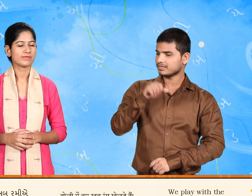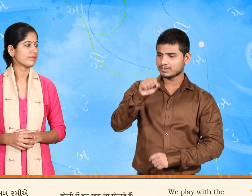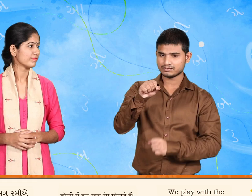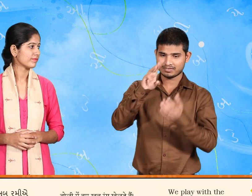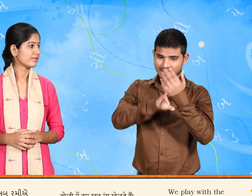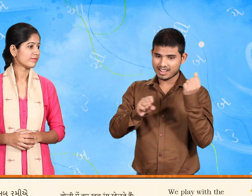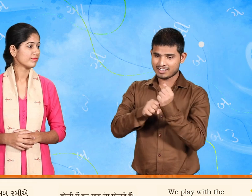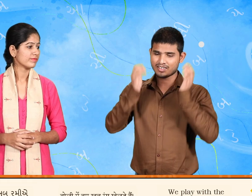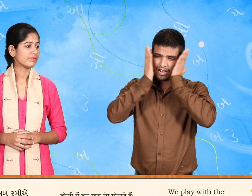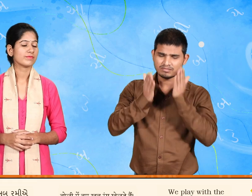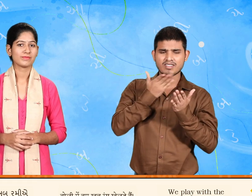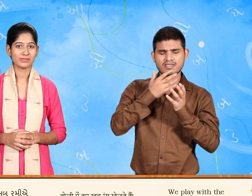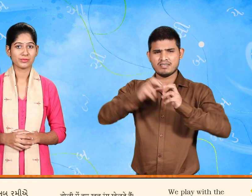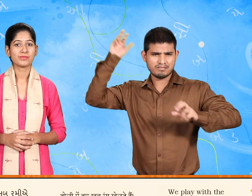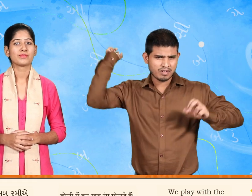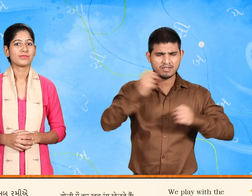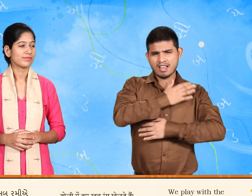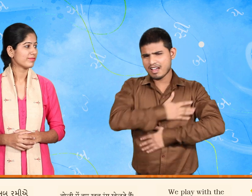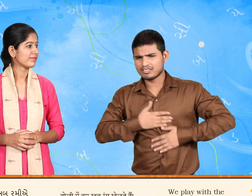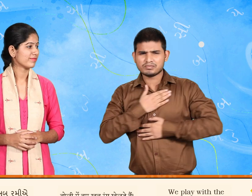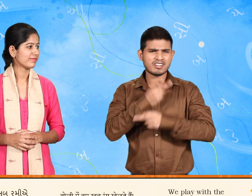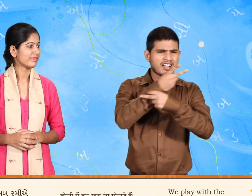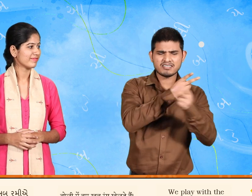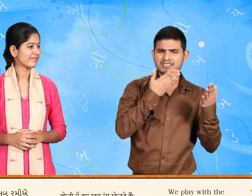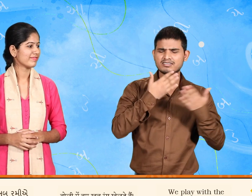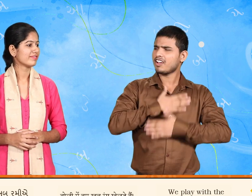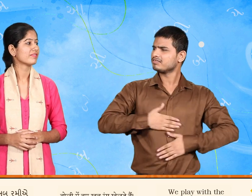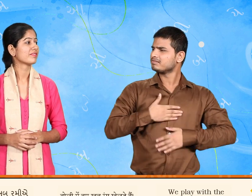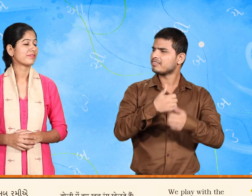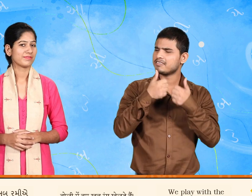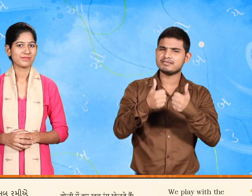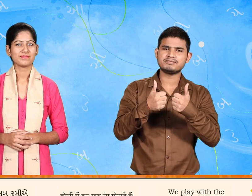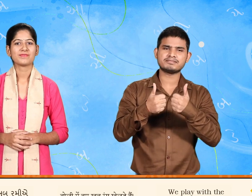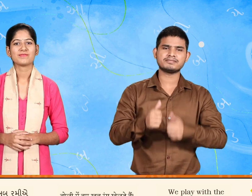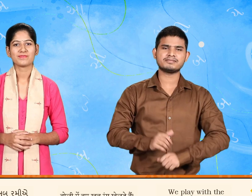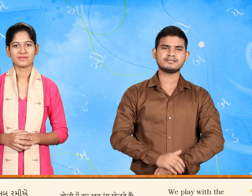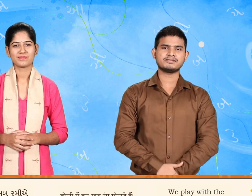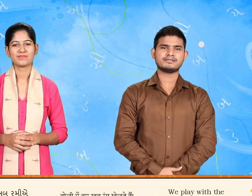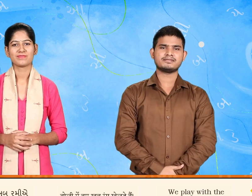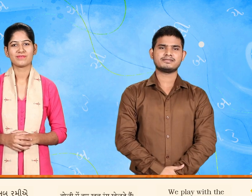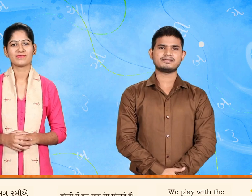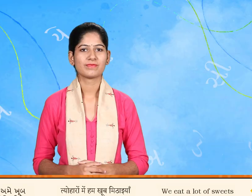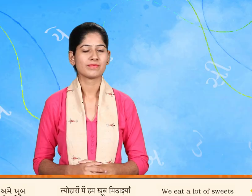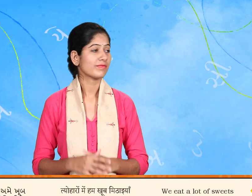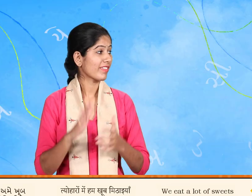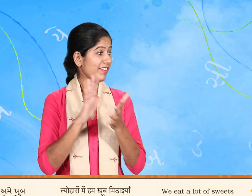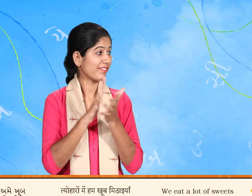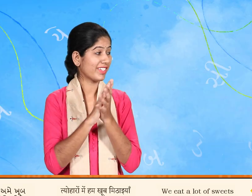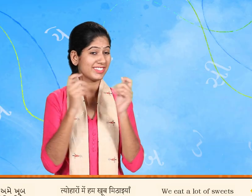રંગોતી ખૂબ રમીએ છે તેવારો માં